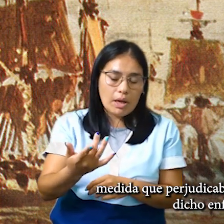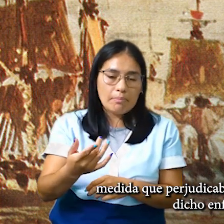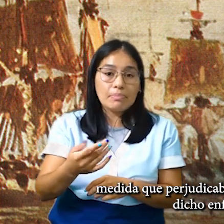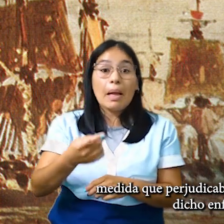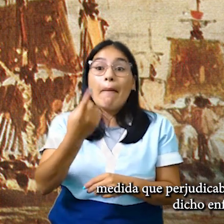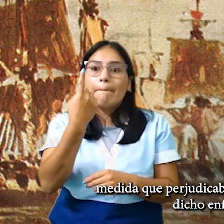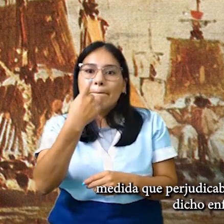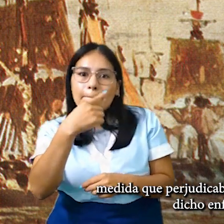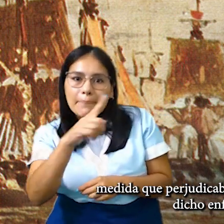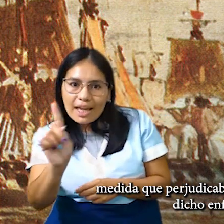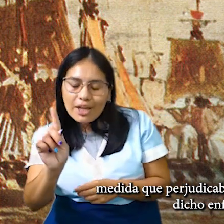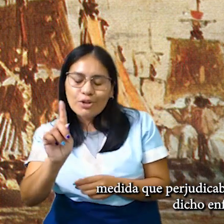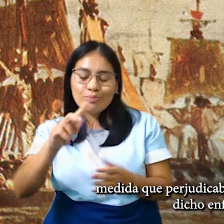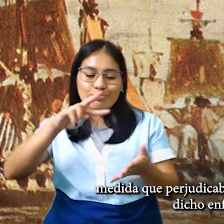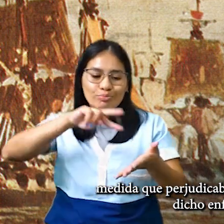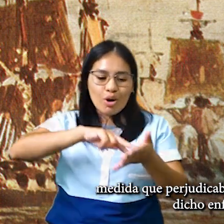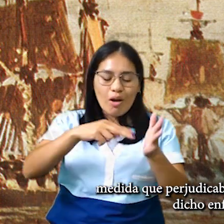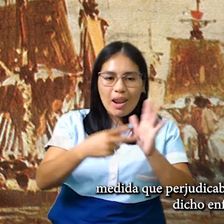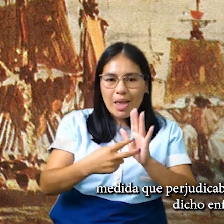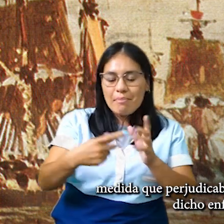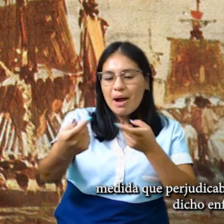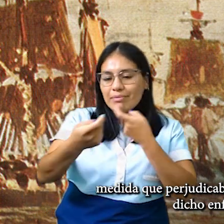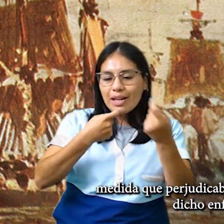de la provincia de Corrientes.